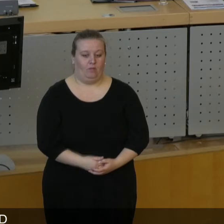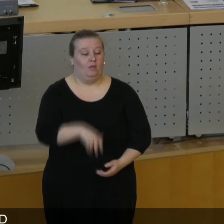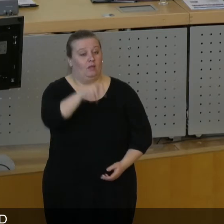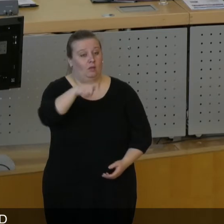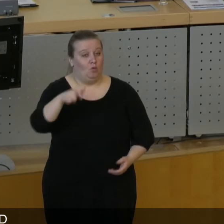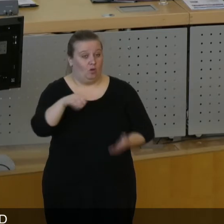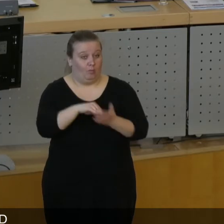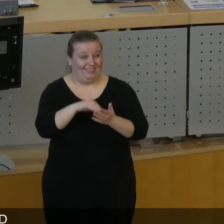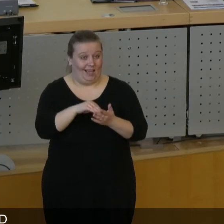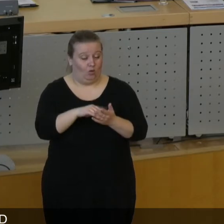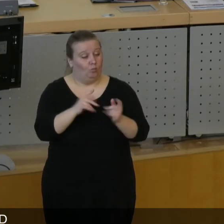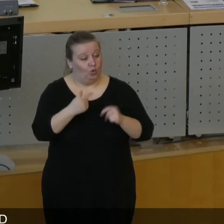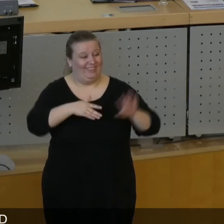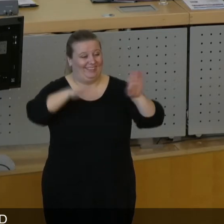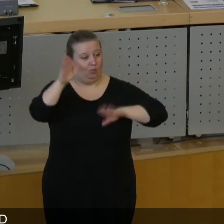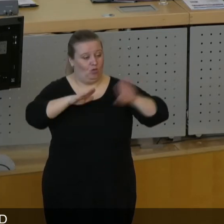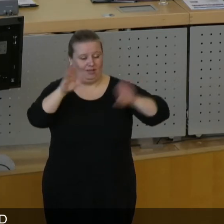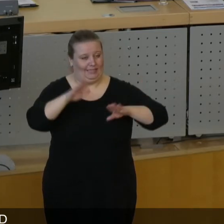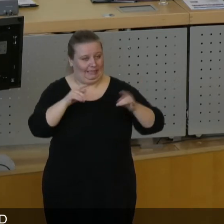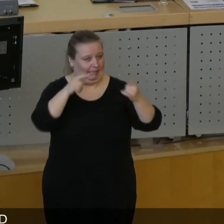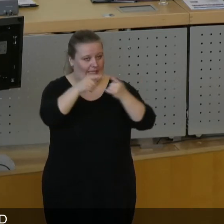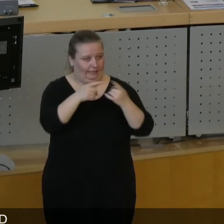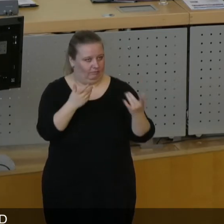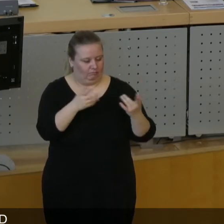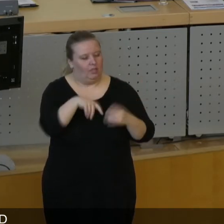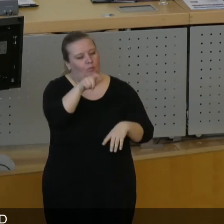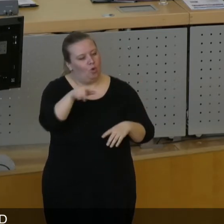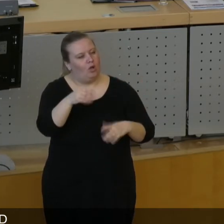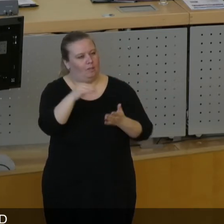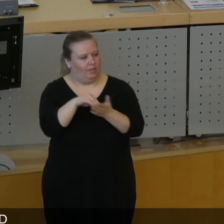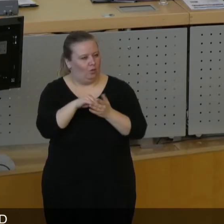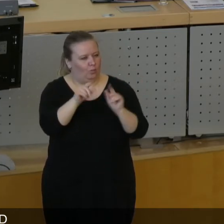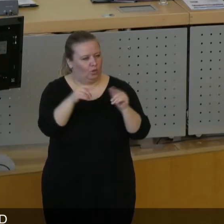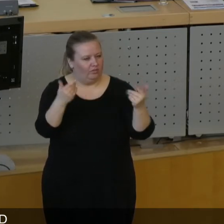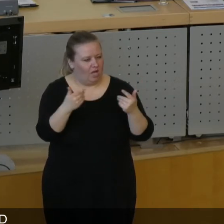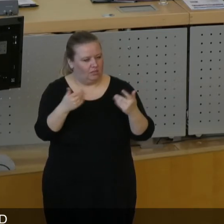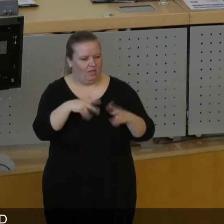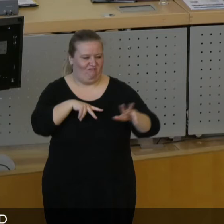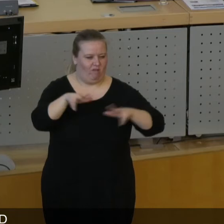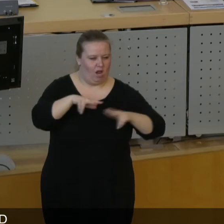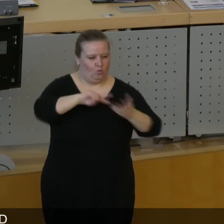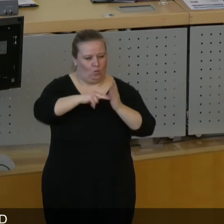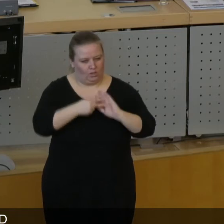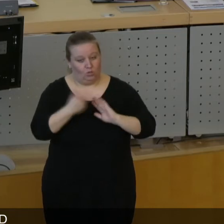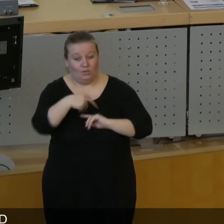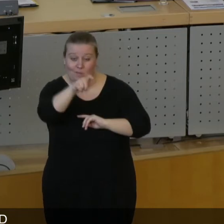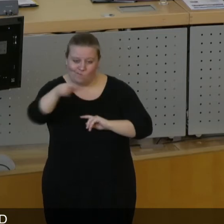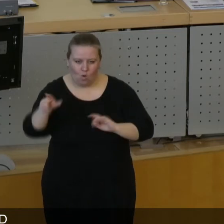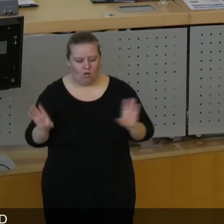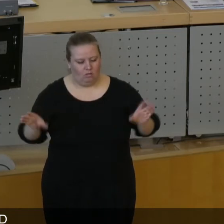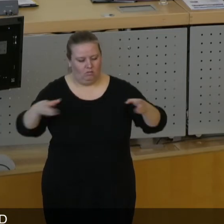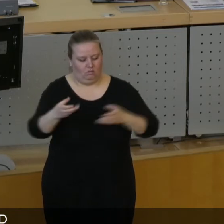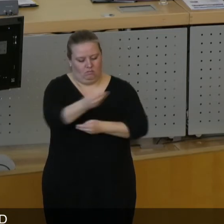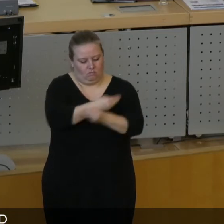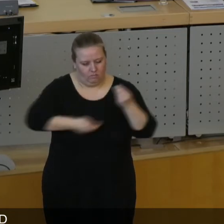Bürgerbeteiligung ist auch nicht gleich direkte Demokratie. Bei der Bürgerbeteiligung geht es darum, dass Verwaltung, Politik und die Bürgerinnen und Bürger